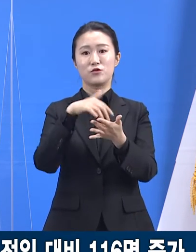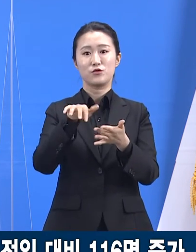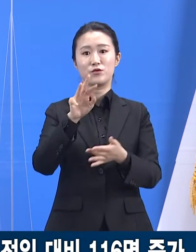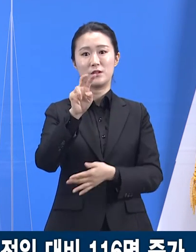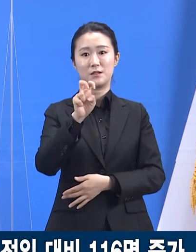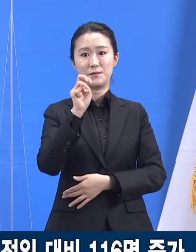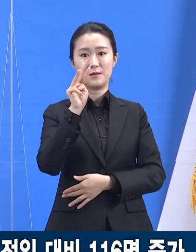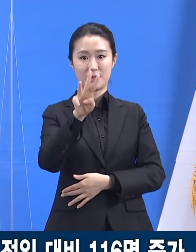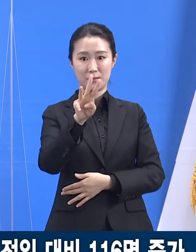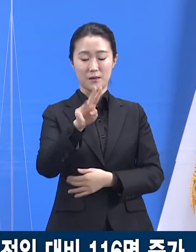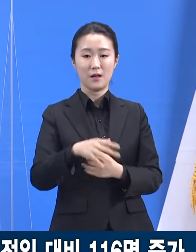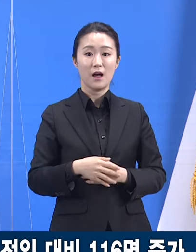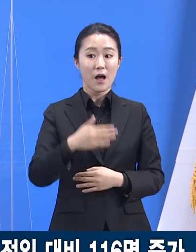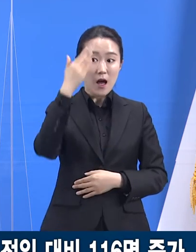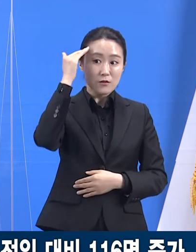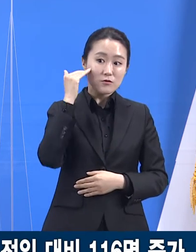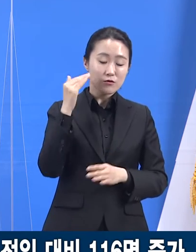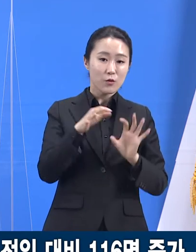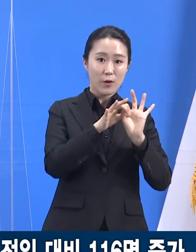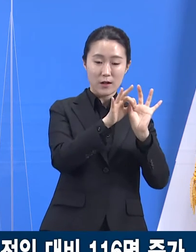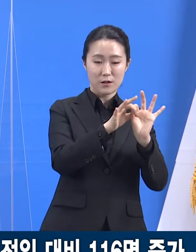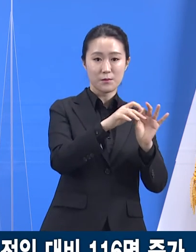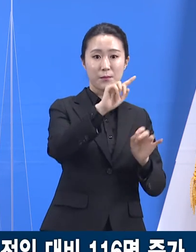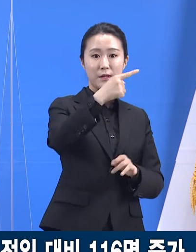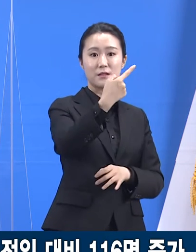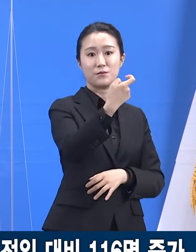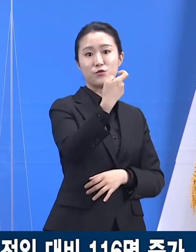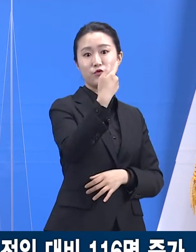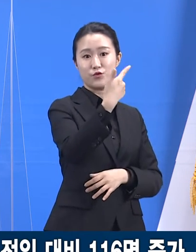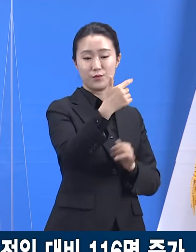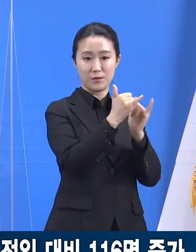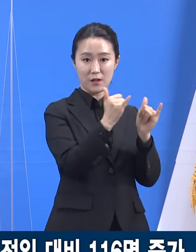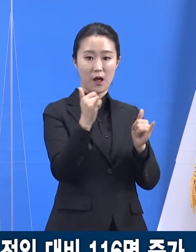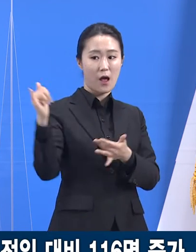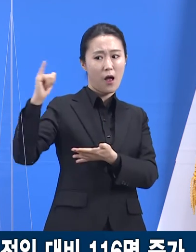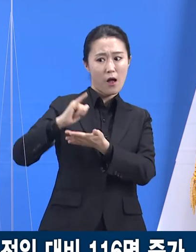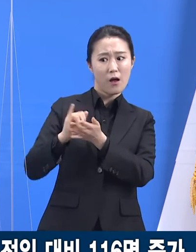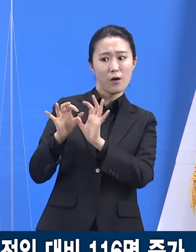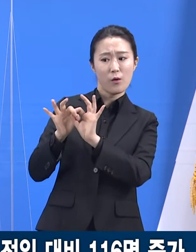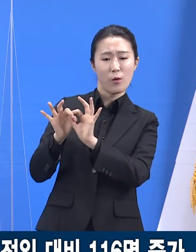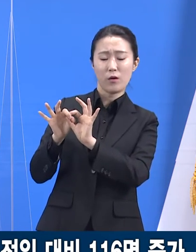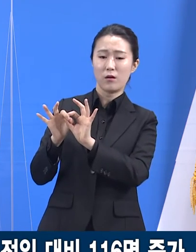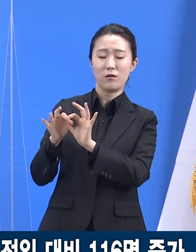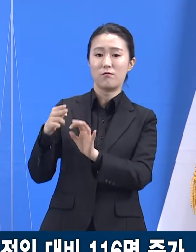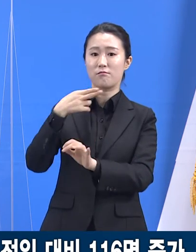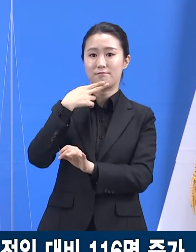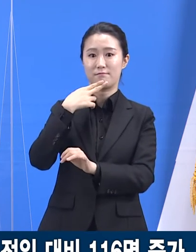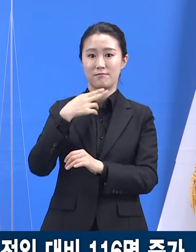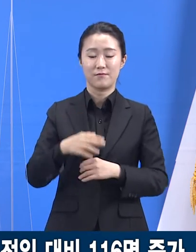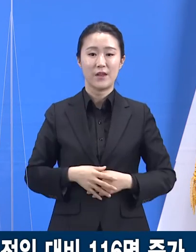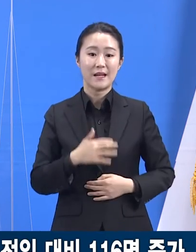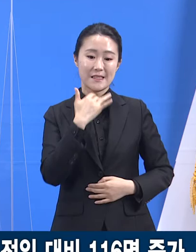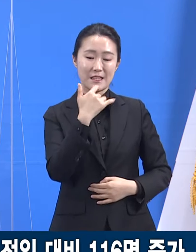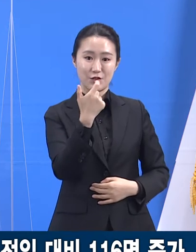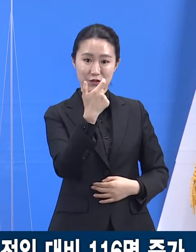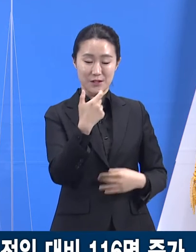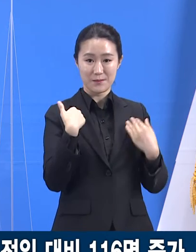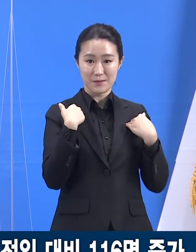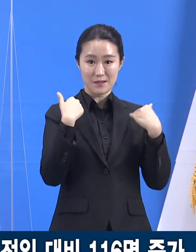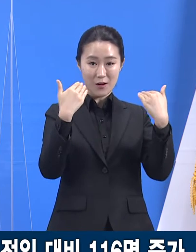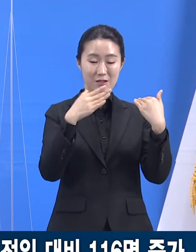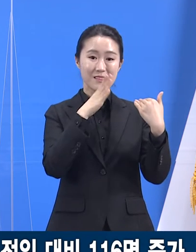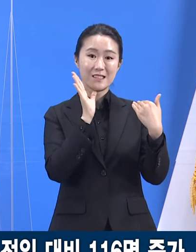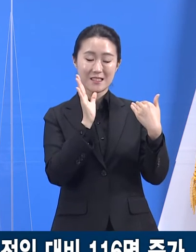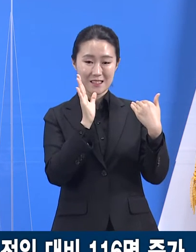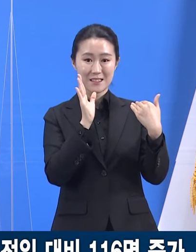116명이며 해외 유익 관련 사례는 없었습니다. 신규 확진자 중 60세 이상 고령자는 27명으로